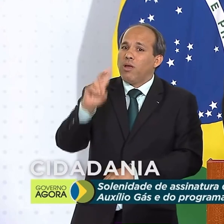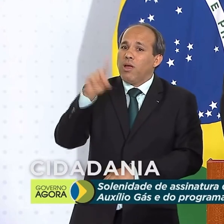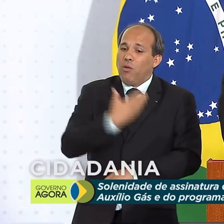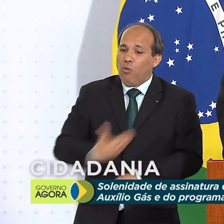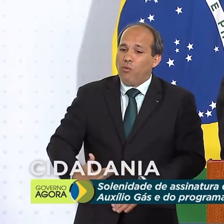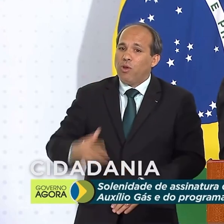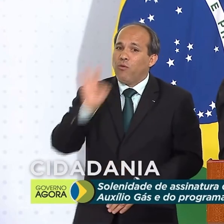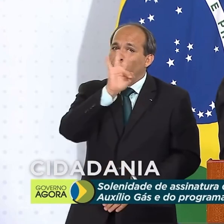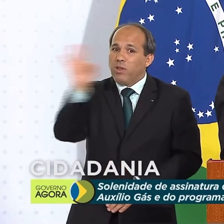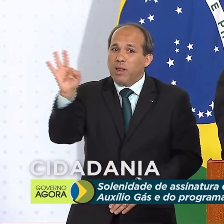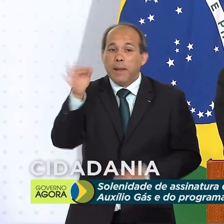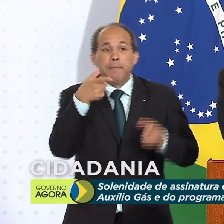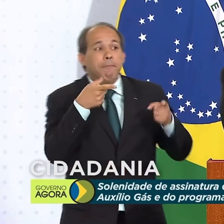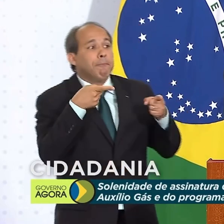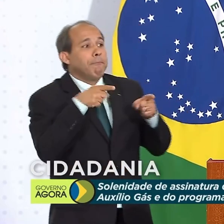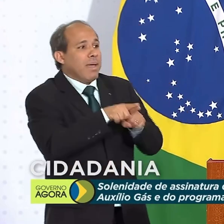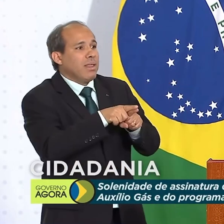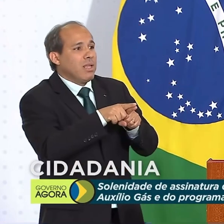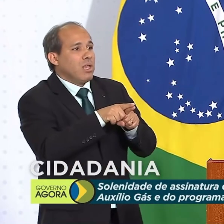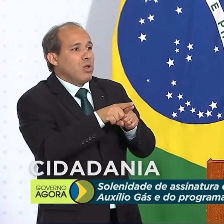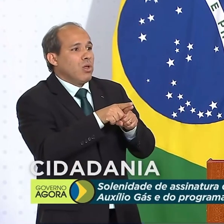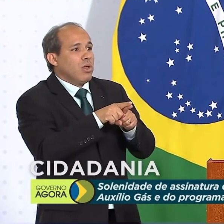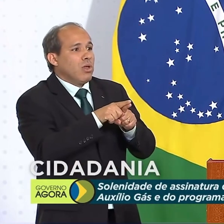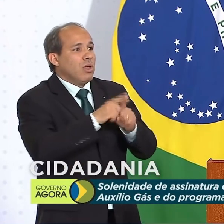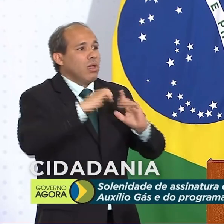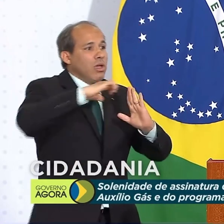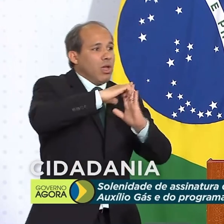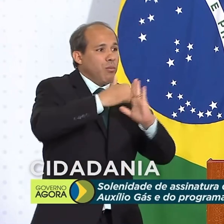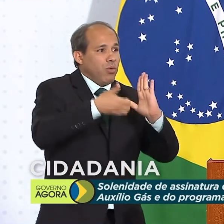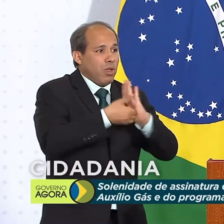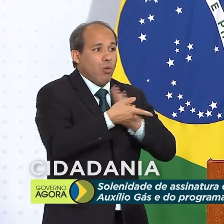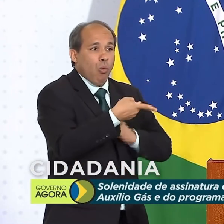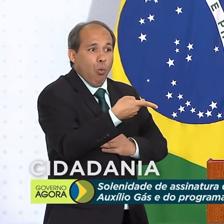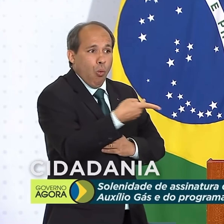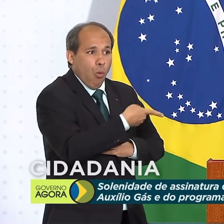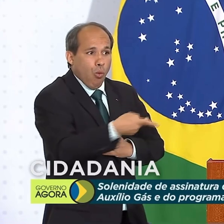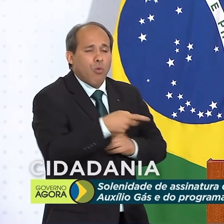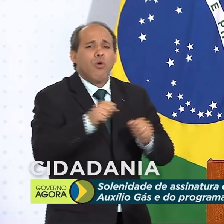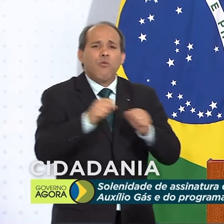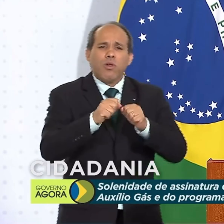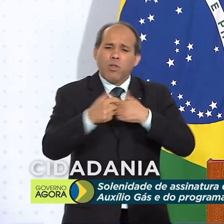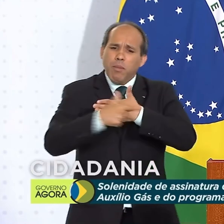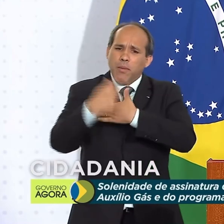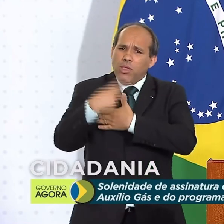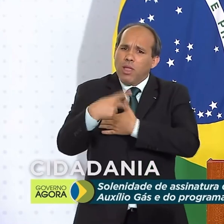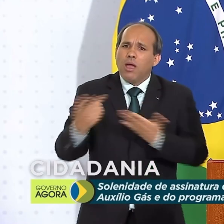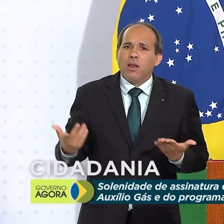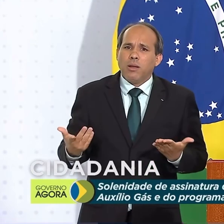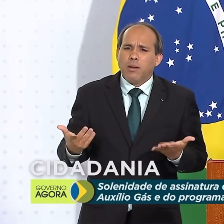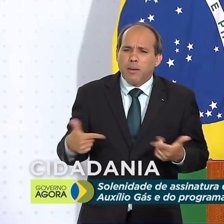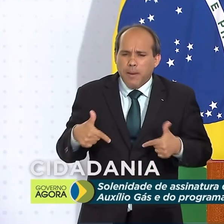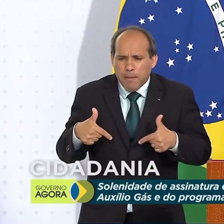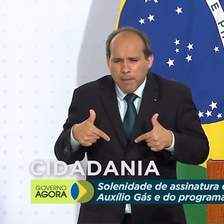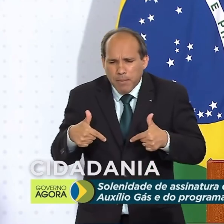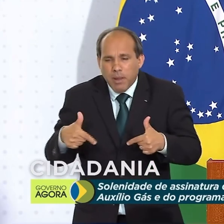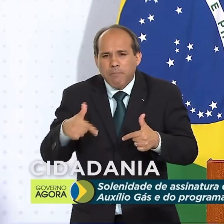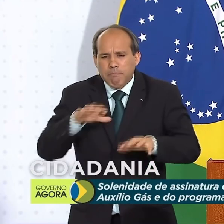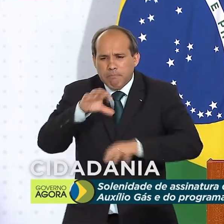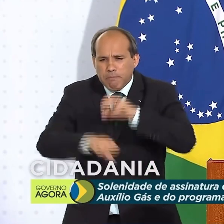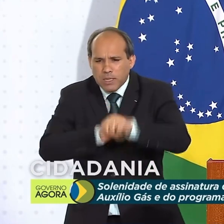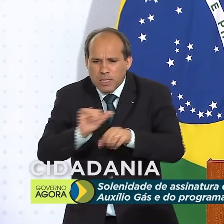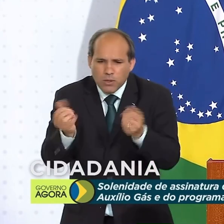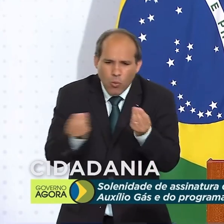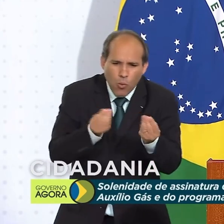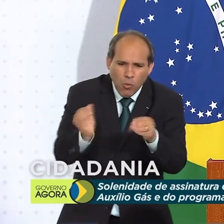governo federal, em parceria com a Câmara e com o Senado, fazendo o seu papel, buscando a transição do que a gente